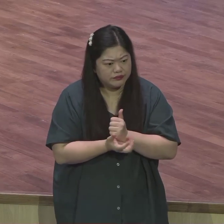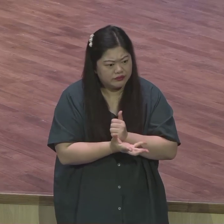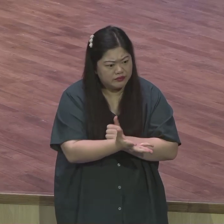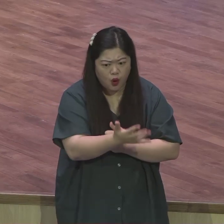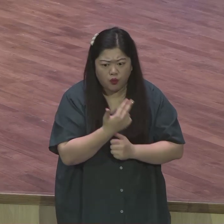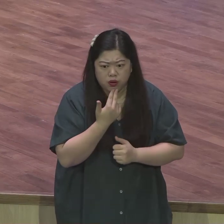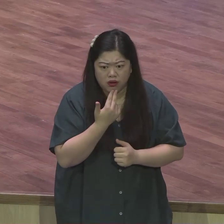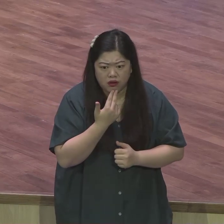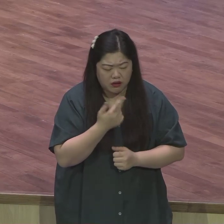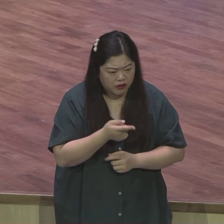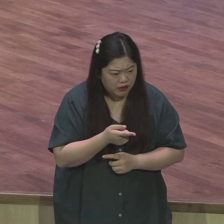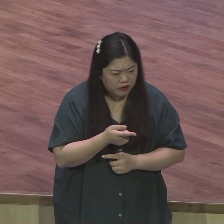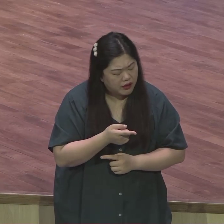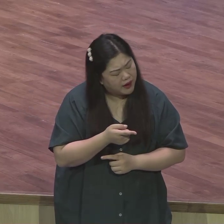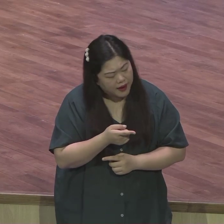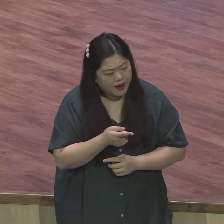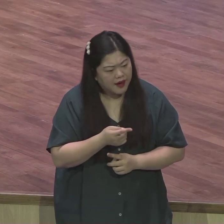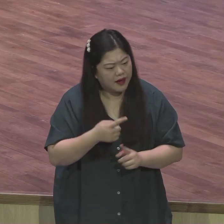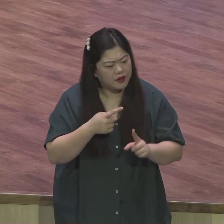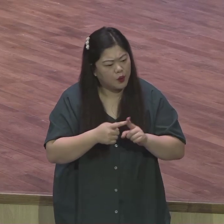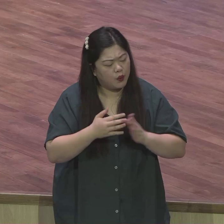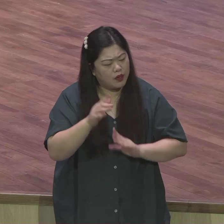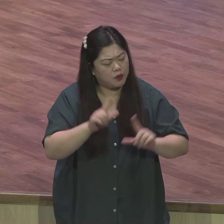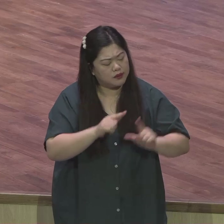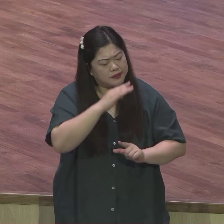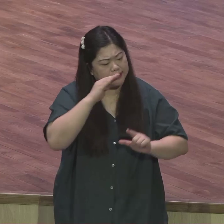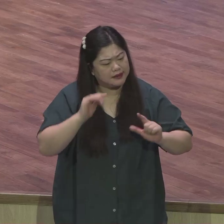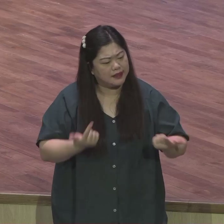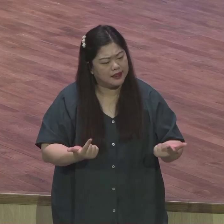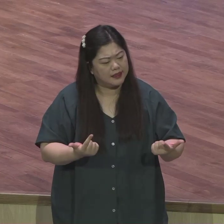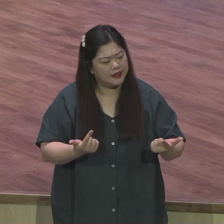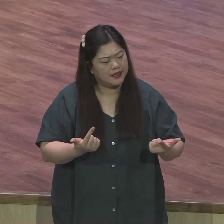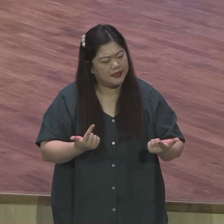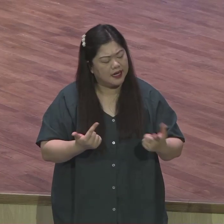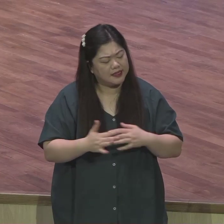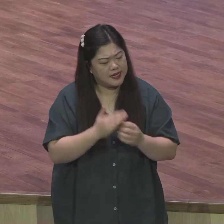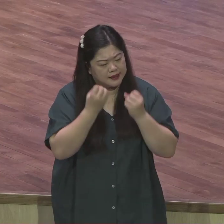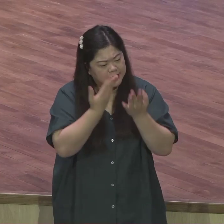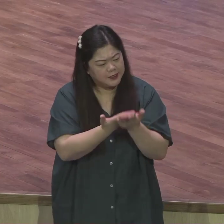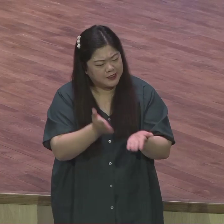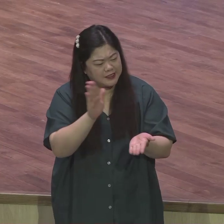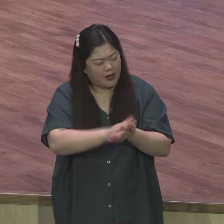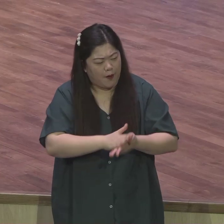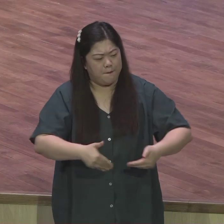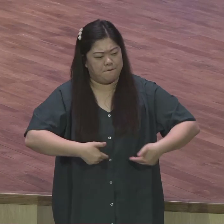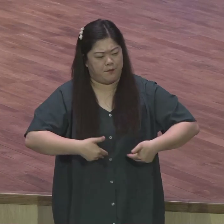아 이래가 안되겠다 교회가 개혁의 이 필요성을 느끼고 개혁해야 되겠다